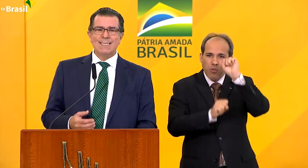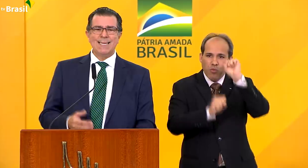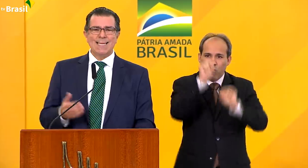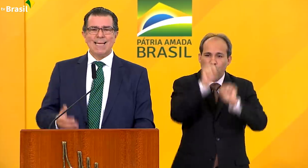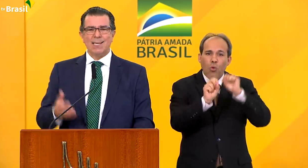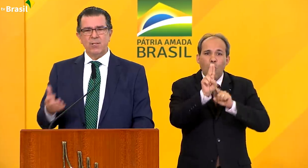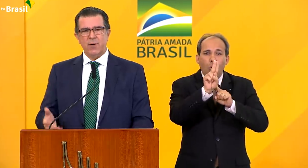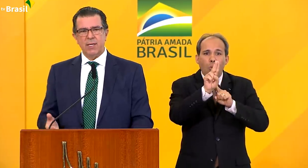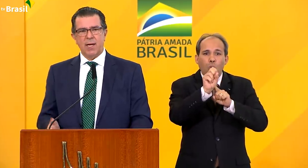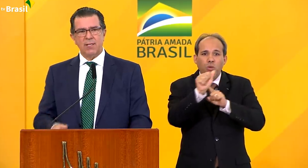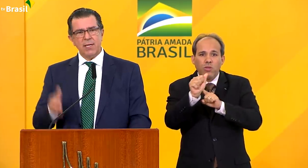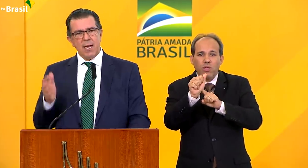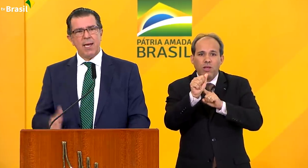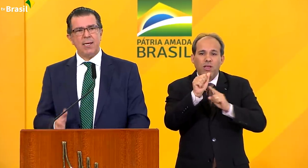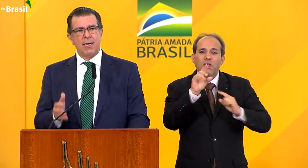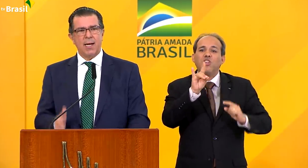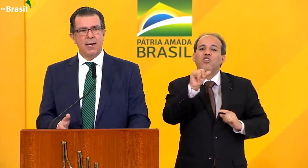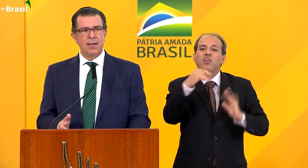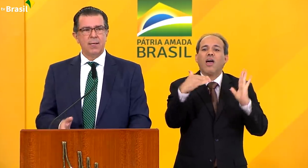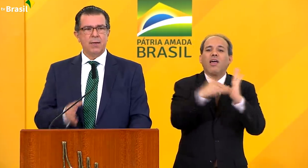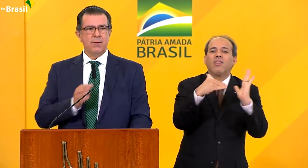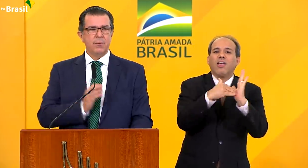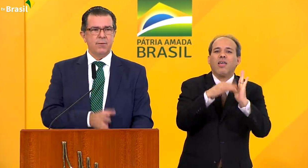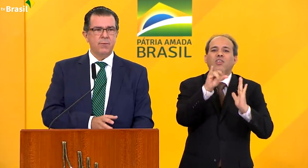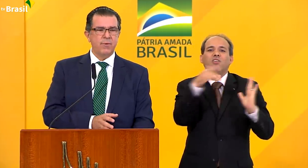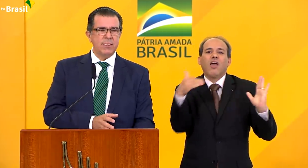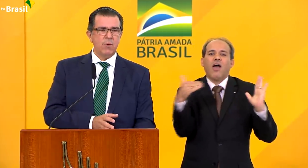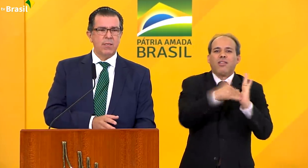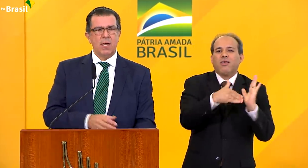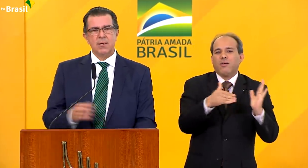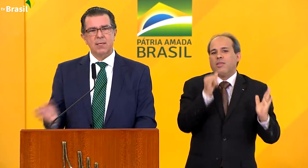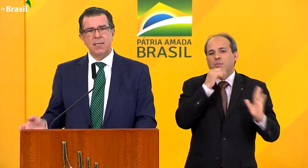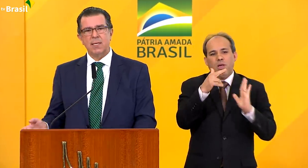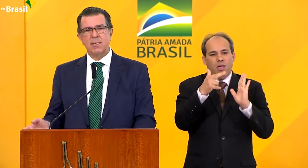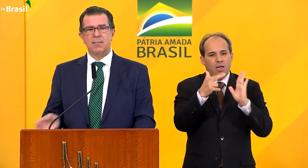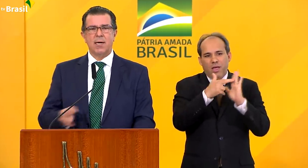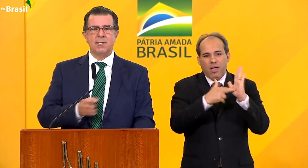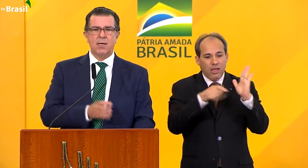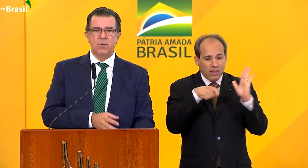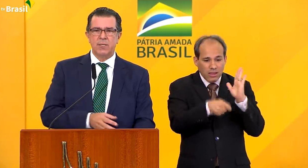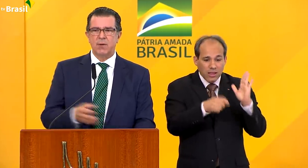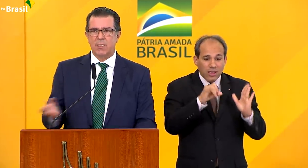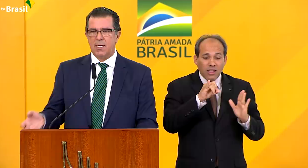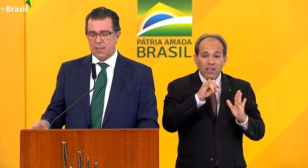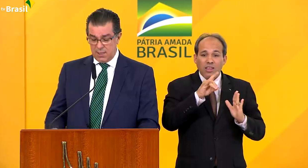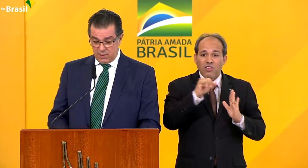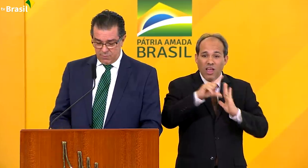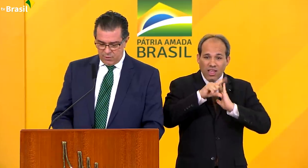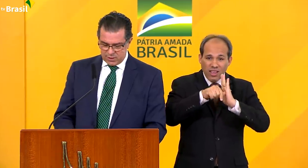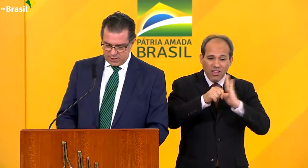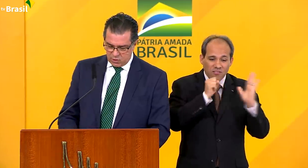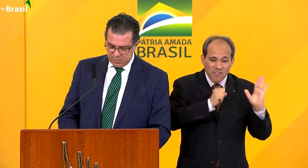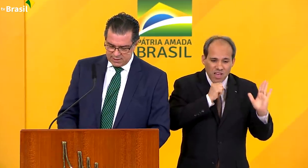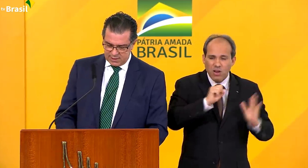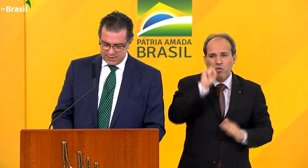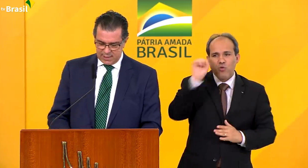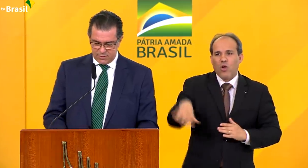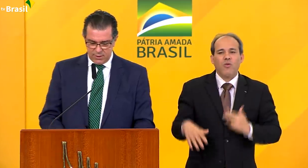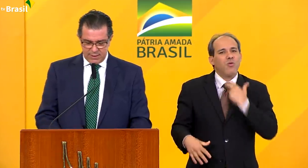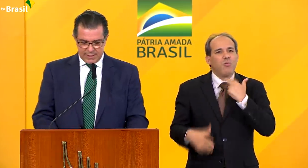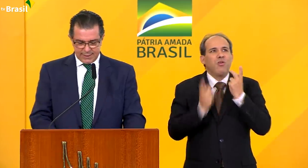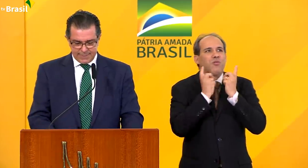utiliza data de validade. Aí a regra é clara. Venceu a data, tem que ser descartado. Venceu a data, não pode ser